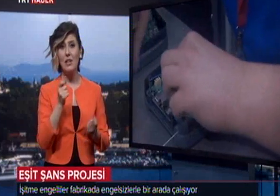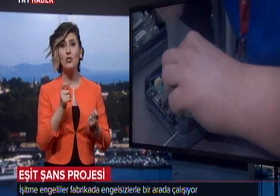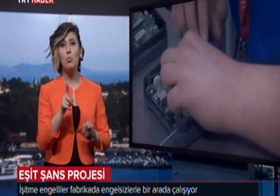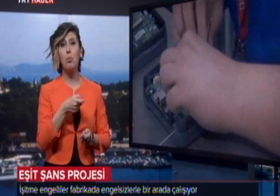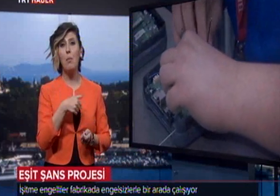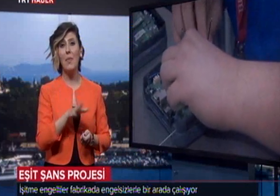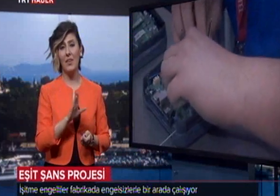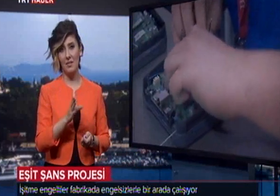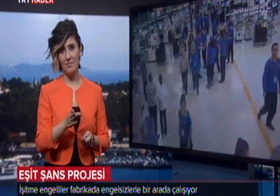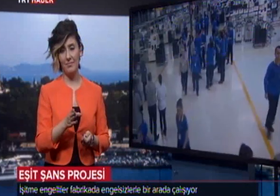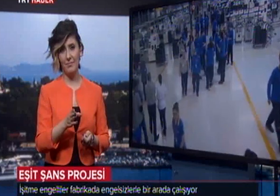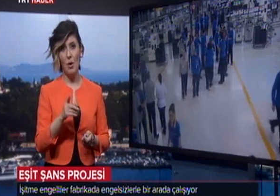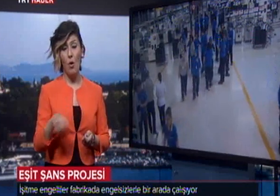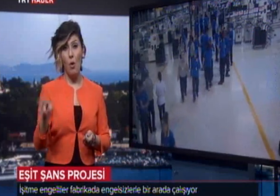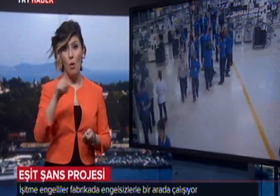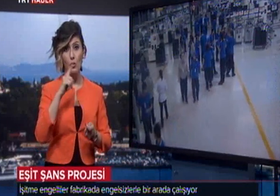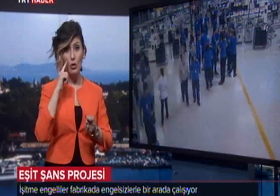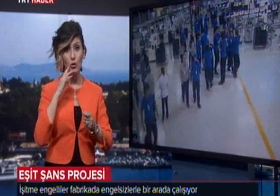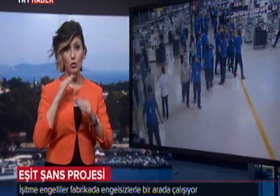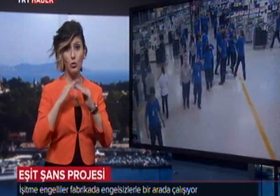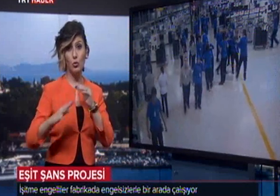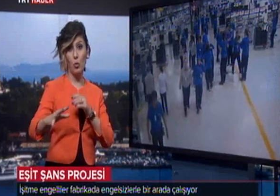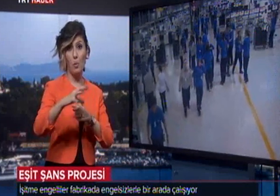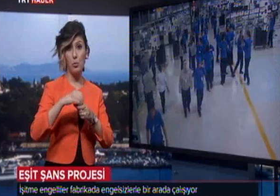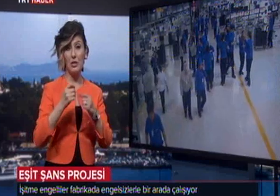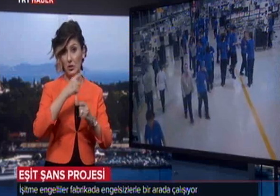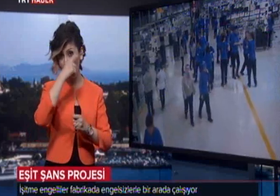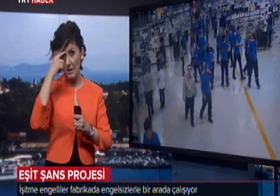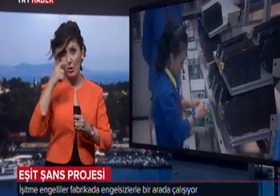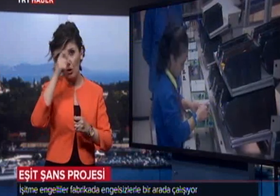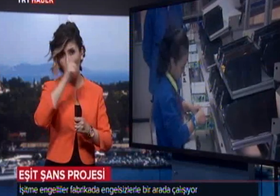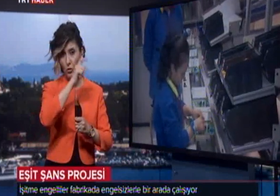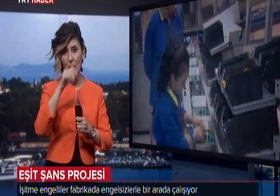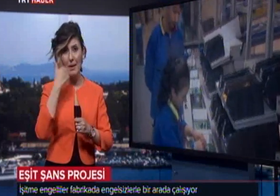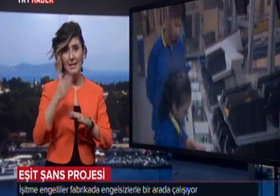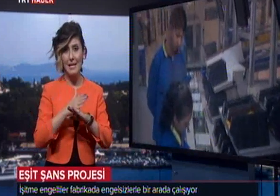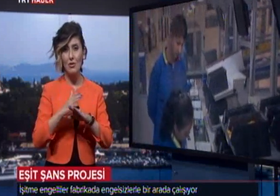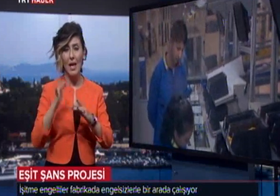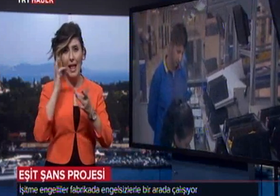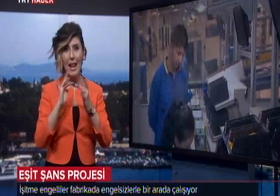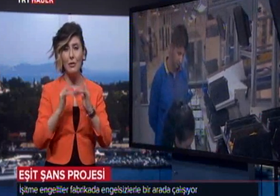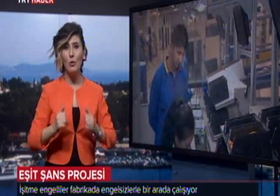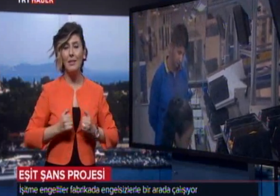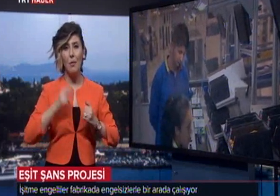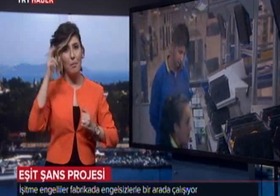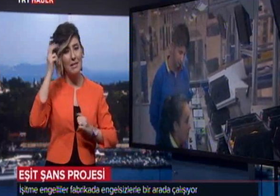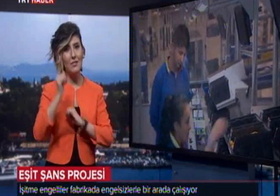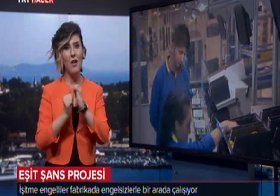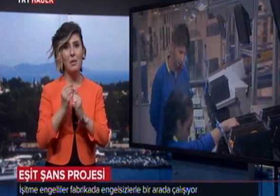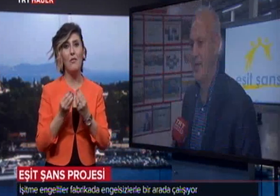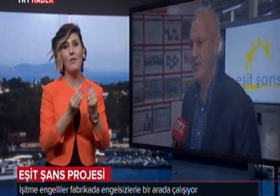iş bulamadılar. Onlara toplu iş imkanını Türkiye'nin beyaz eşya ve elektronik devi Manisa'daki fabrikasında sundu.